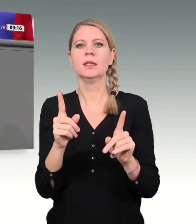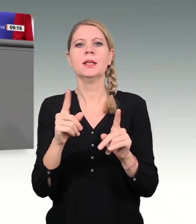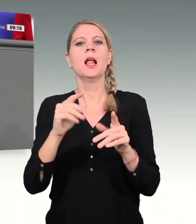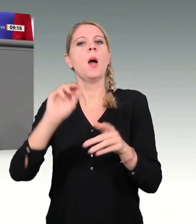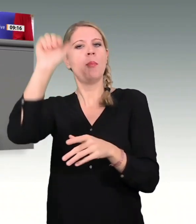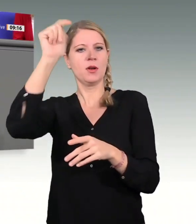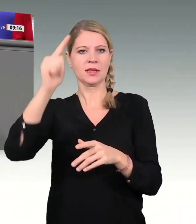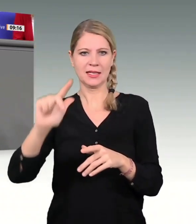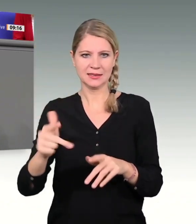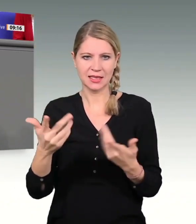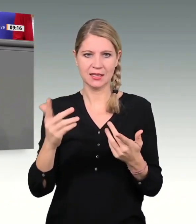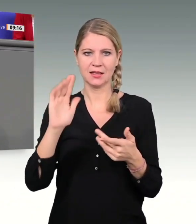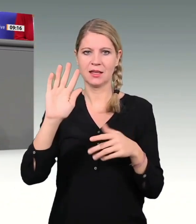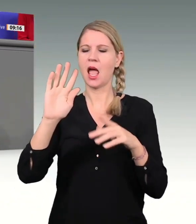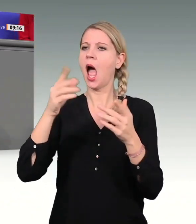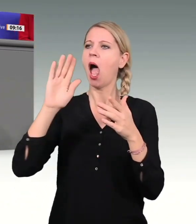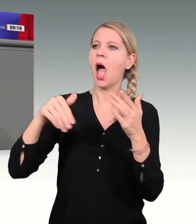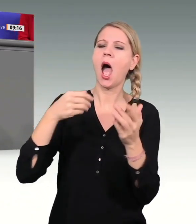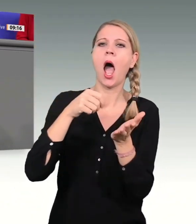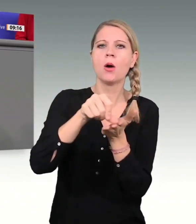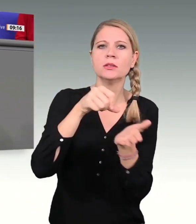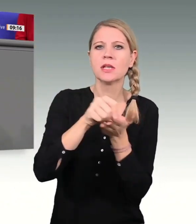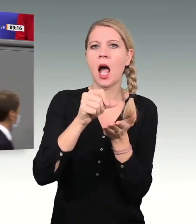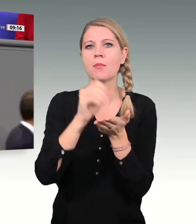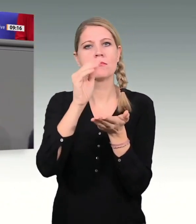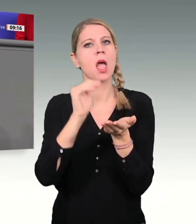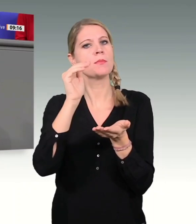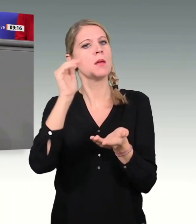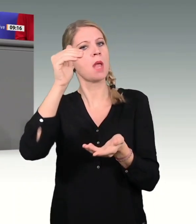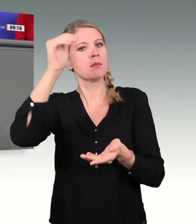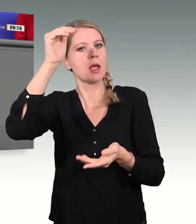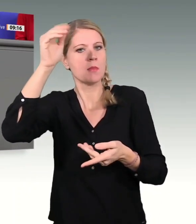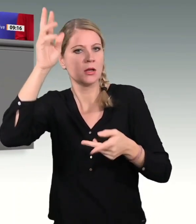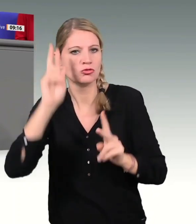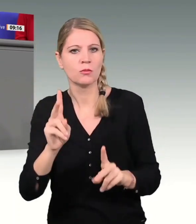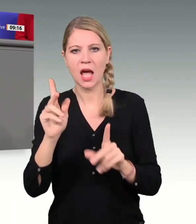erstaunt, dass ich Ihnen das erklären muss, Herr Lindner. Bisher war das auch Ihre Linie.